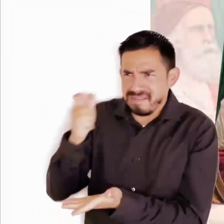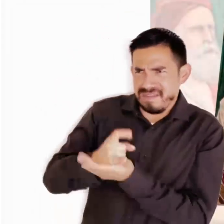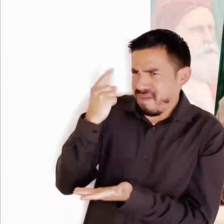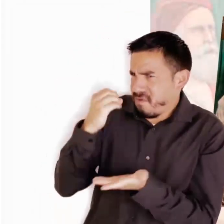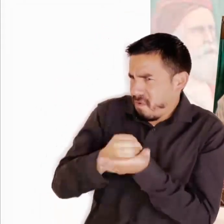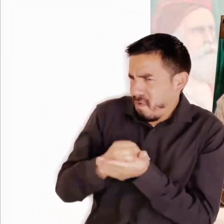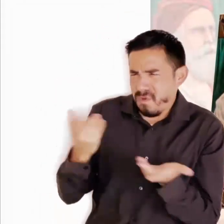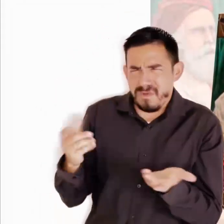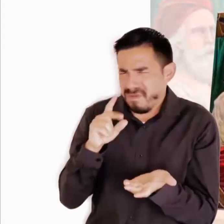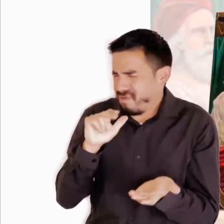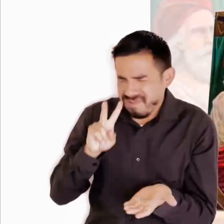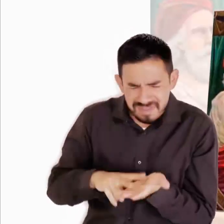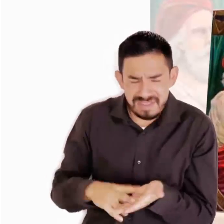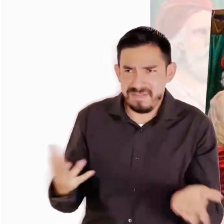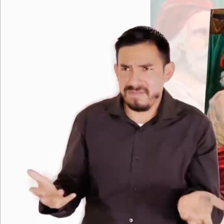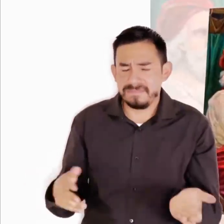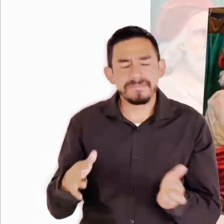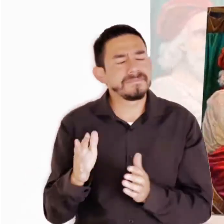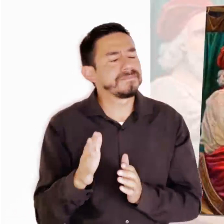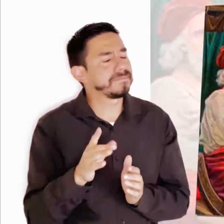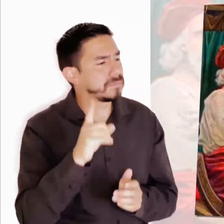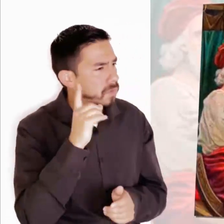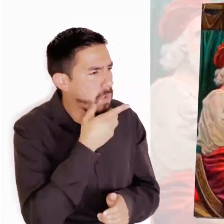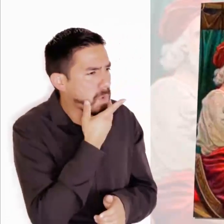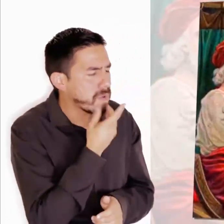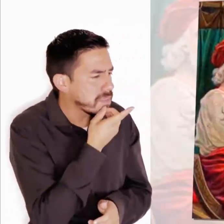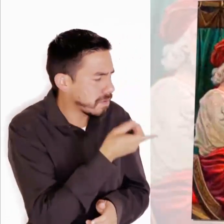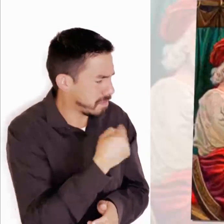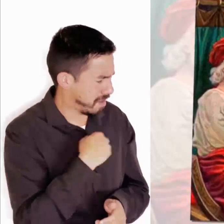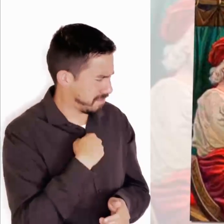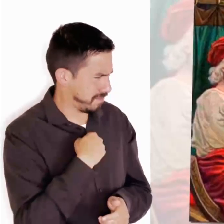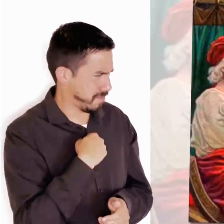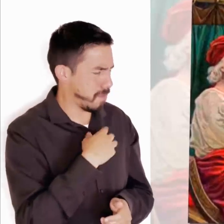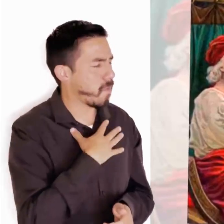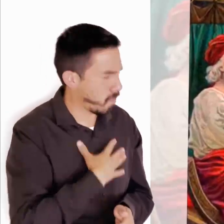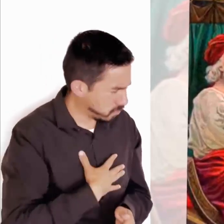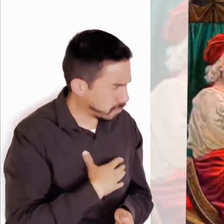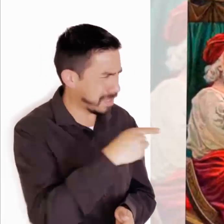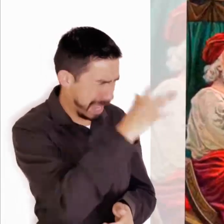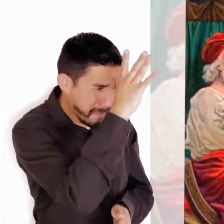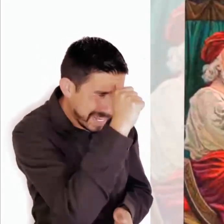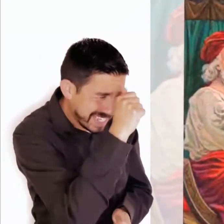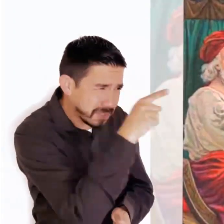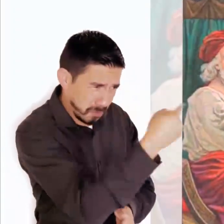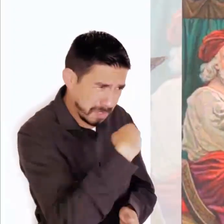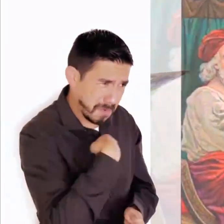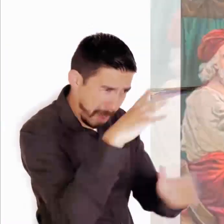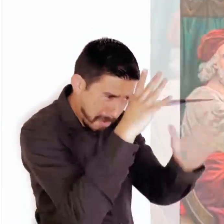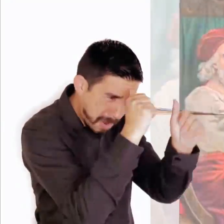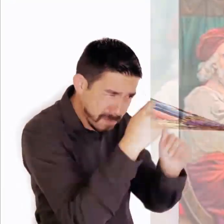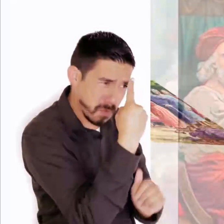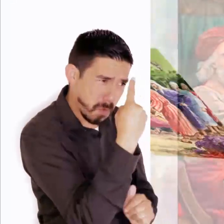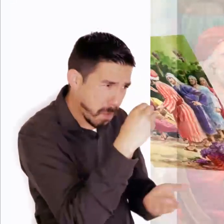que soportamos el peso del día y del calor. Pero él respondió a uno de ellos, Amigo, yo no te hago ninguna injusticia.